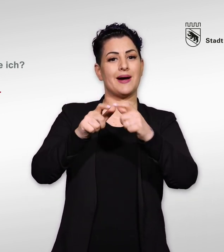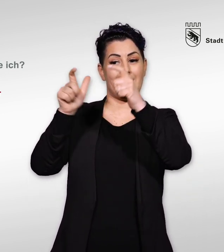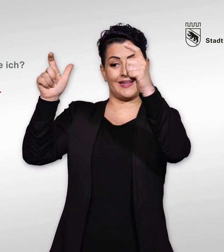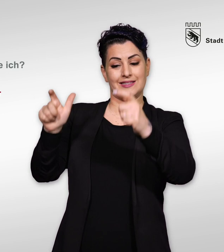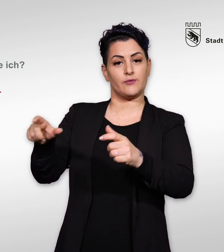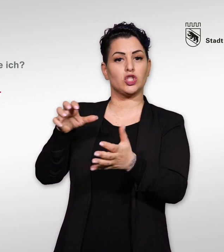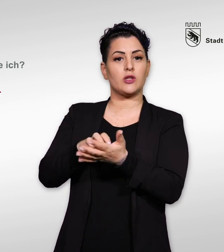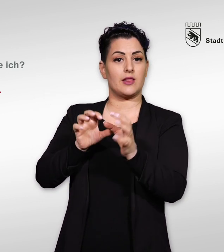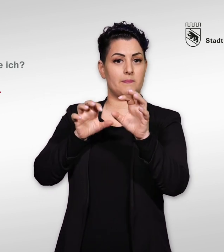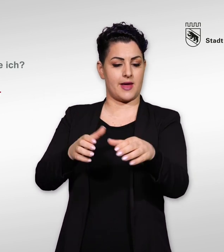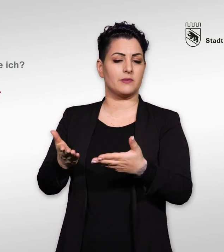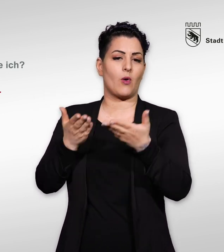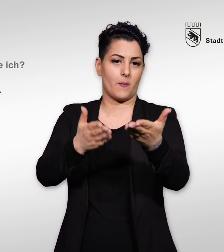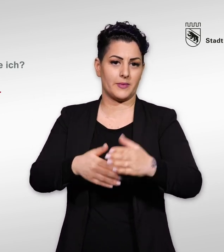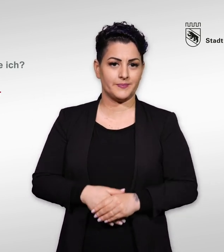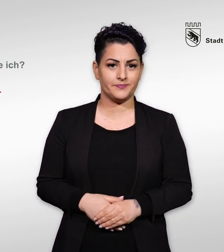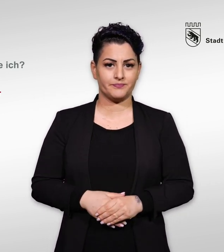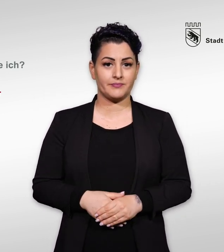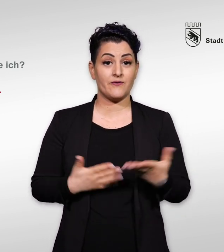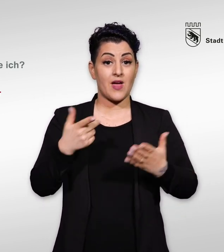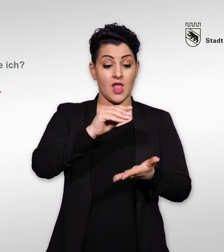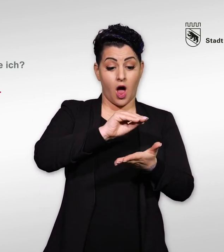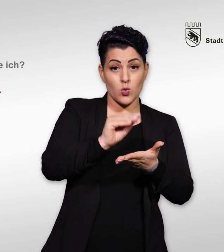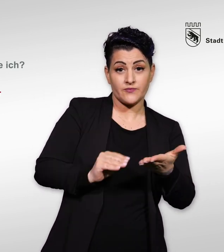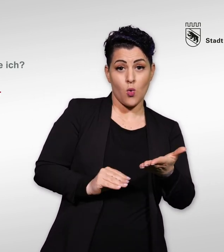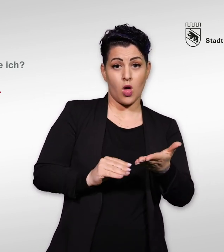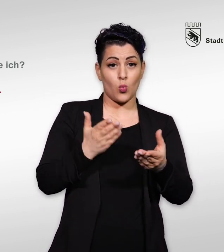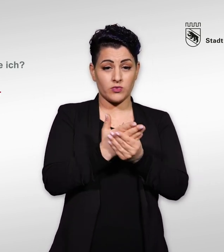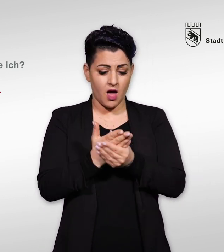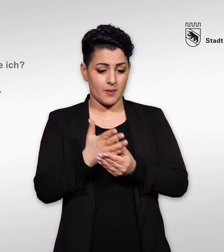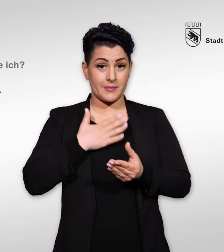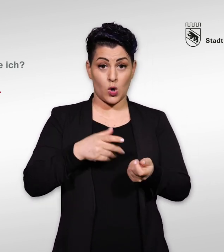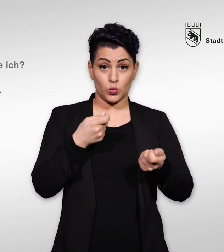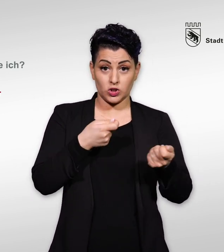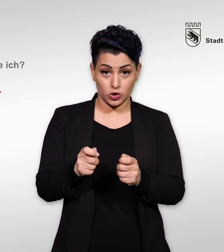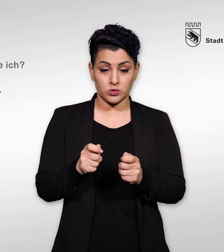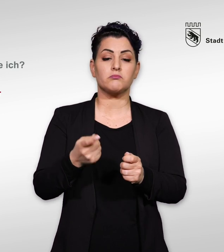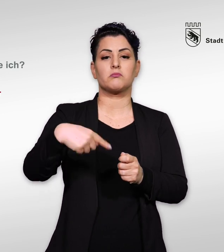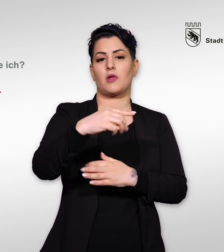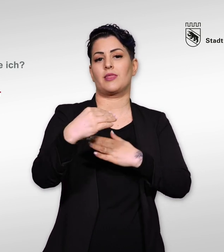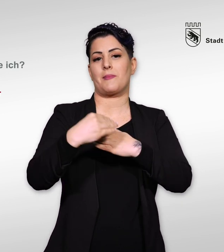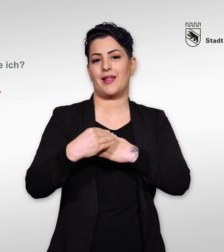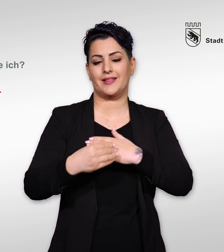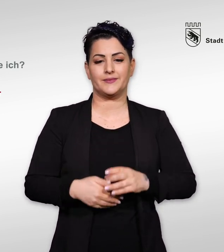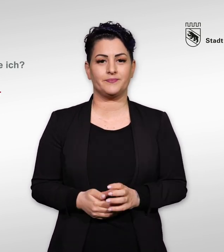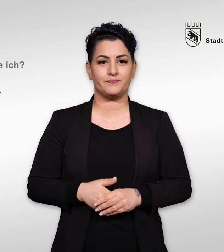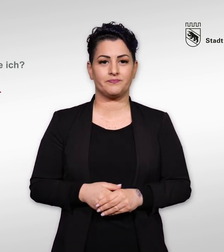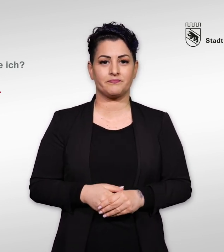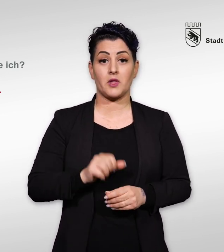Sie beim Stimmregister der Stadt Bern. Sie können sich auch bei uns melden, wenn Sie Unterstützung beim Ausfüllen der Unterlagen